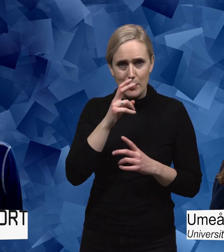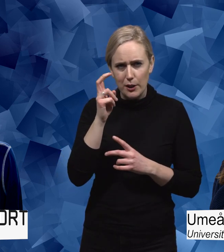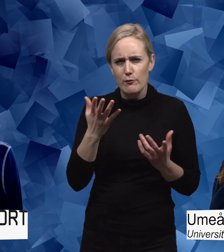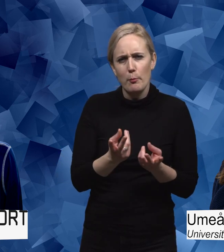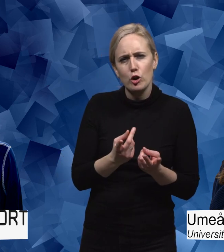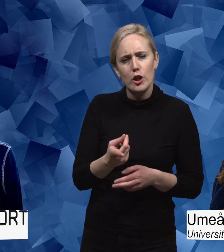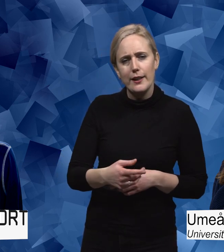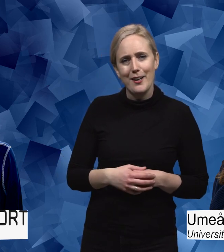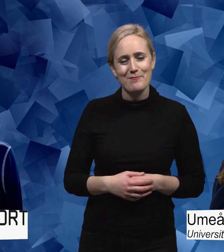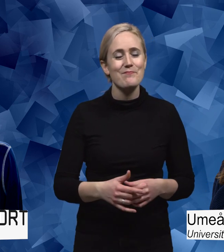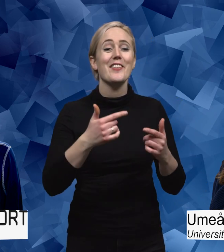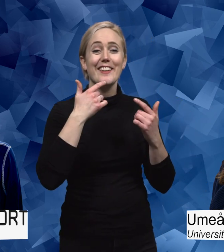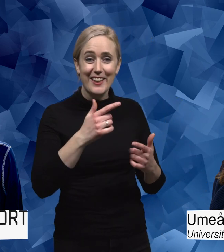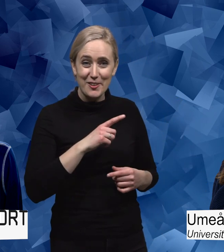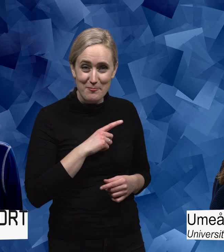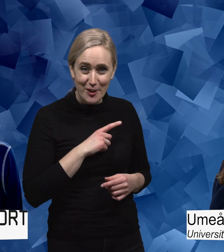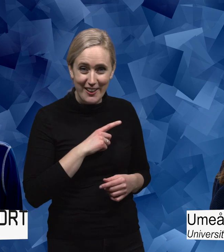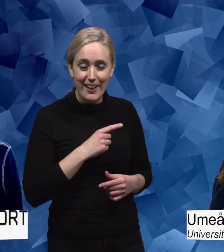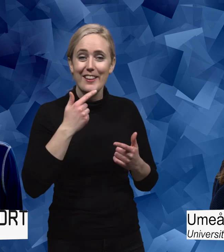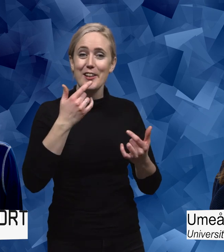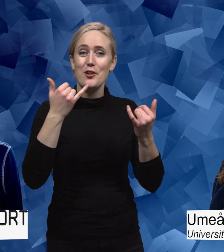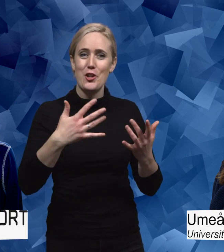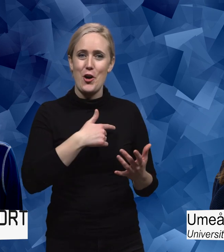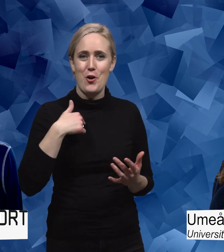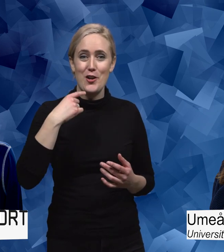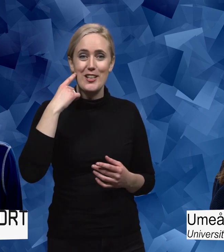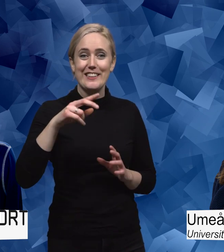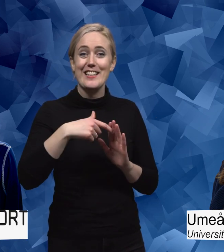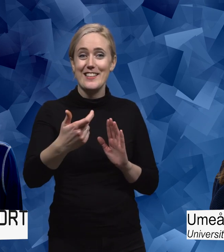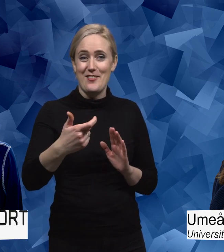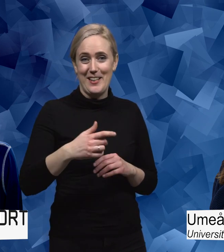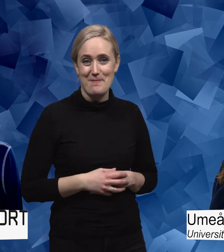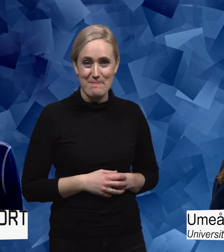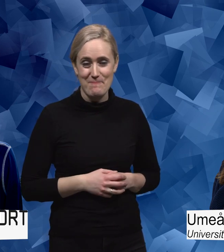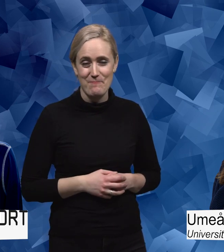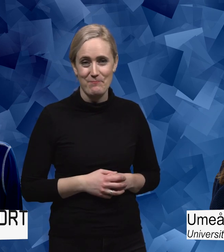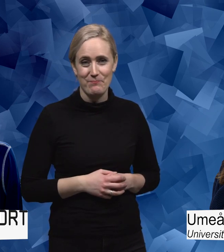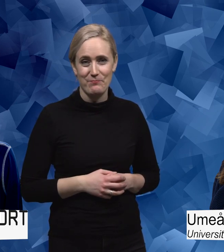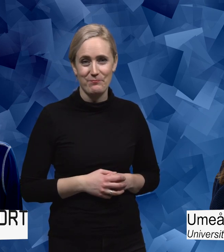och vad det i så fall innebär. Tack så jättemycket. Tack. Tack för idag och vi hörs nästa vecka.